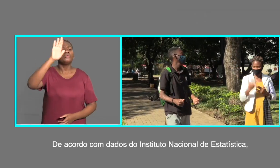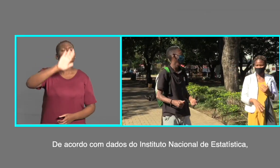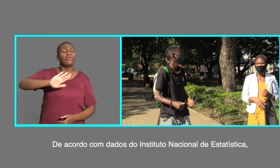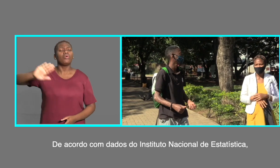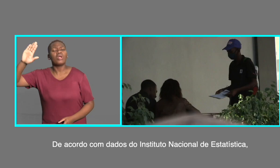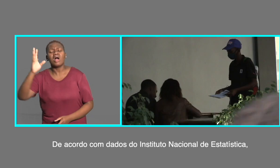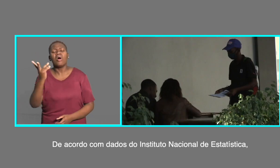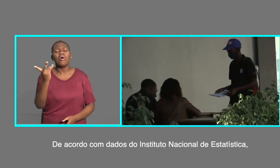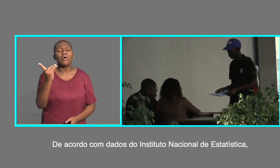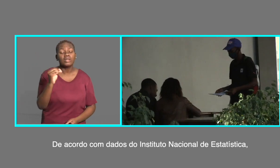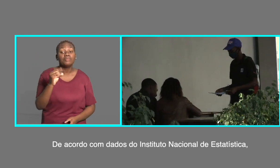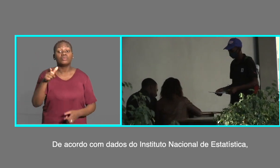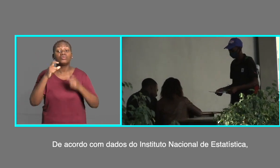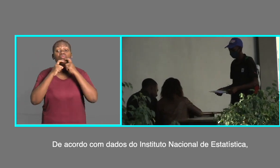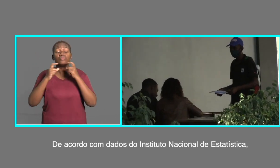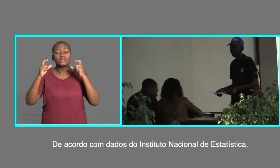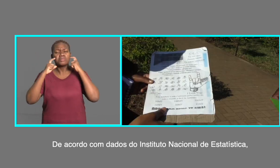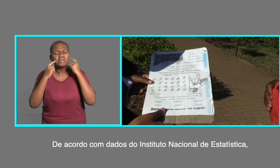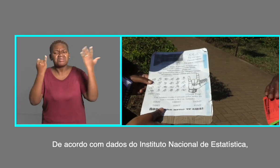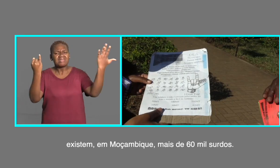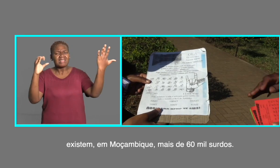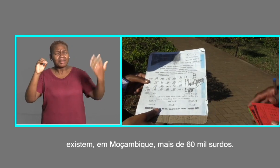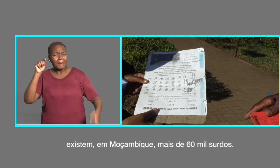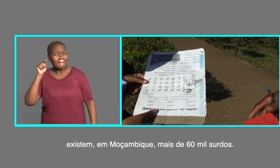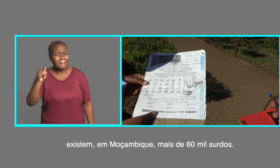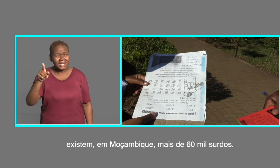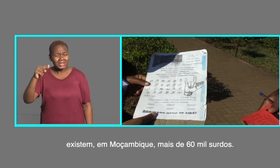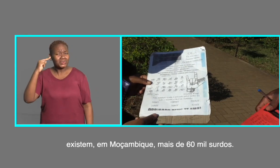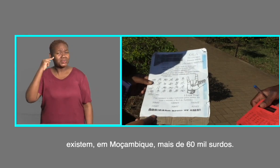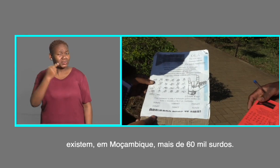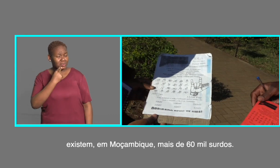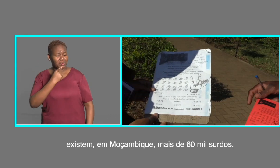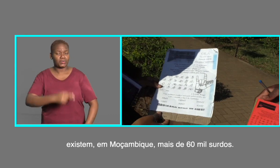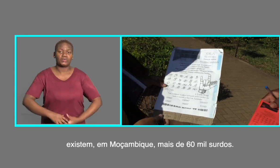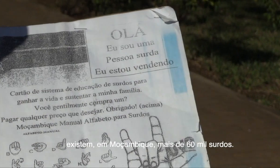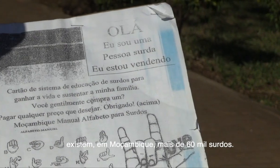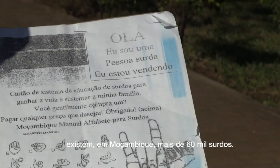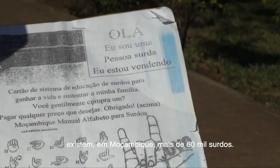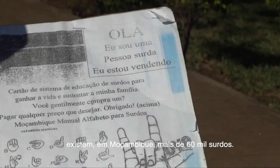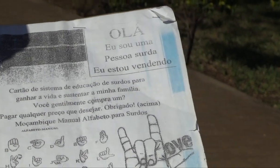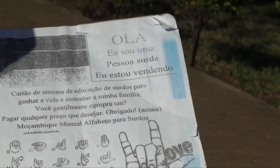acordo com dados do Instituto Nacional de Estatística, existe em Moçambique mais de 60 mil surdos. ... ... ...